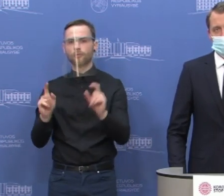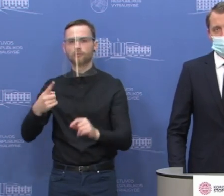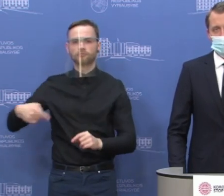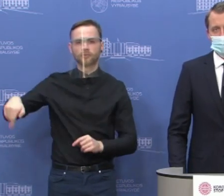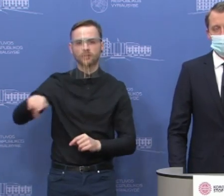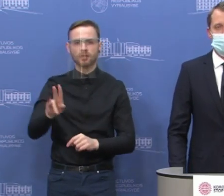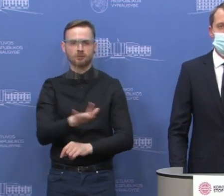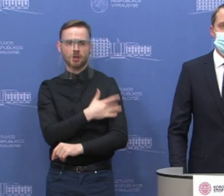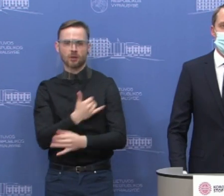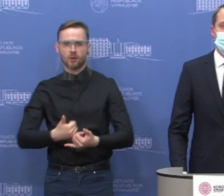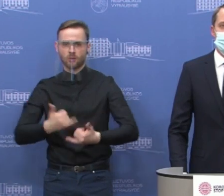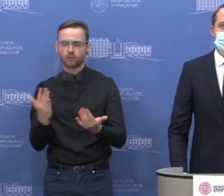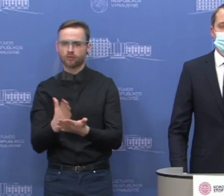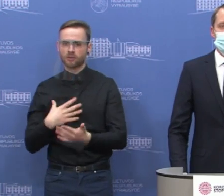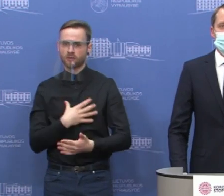šių paslaugų tiekijams.